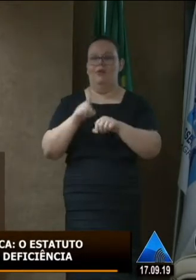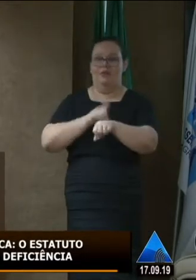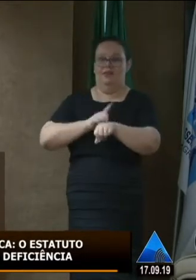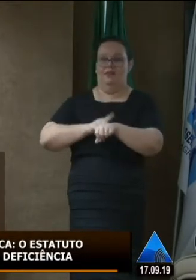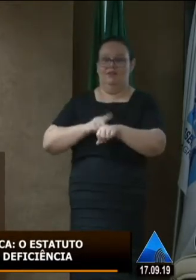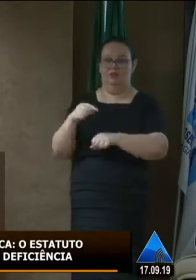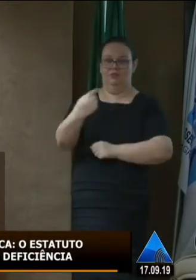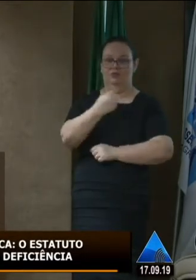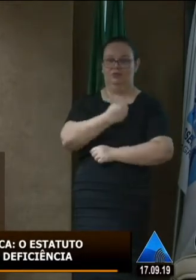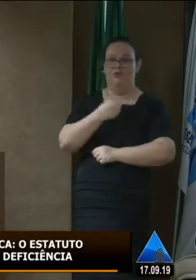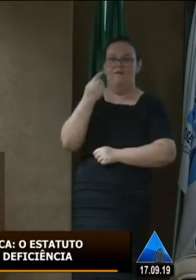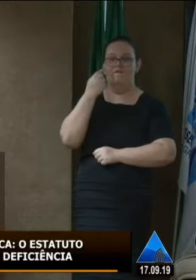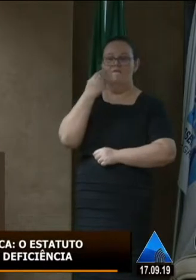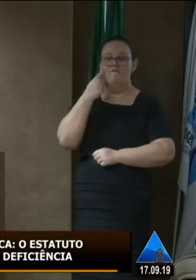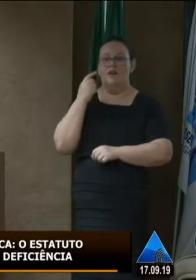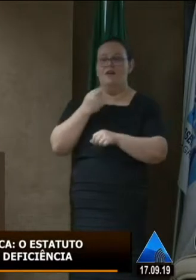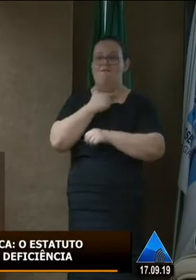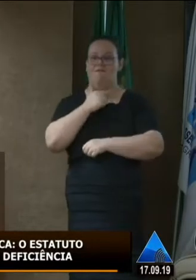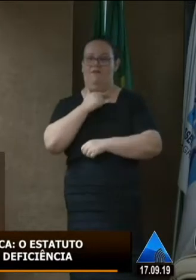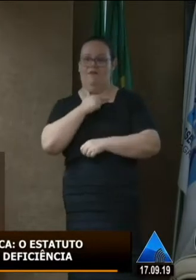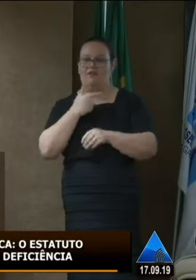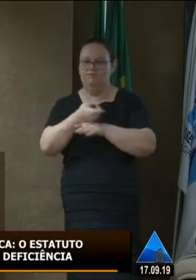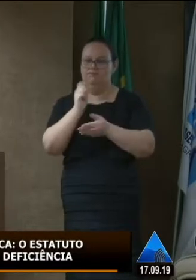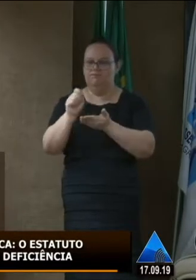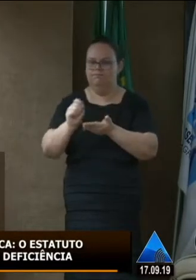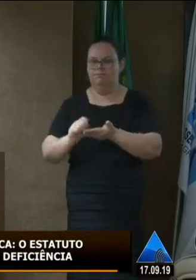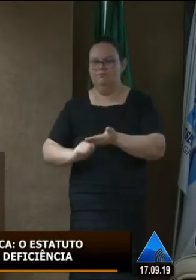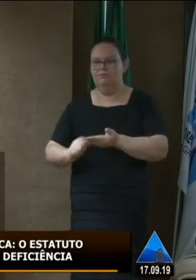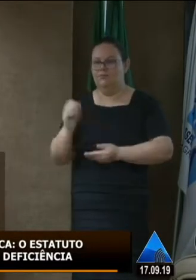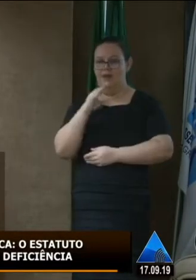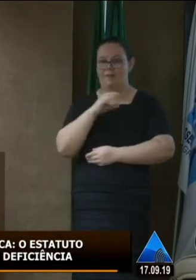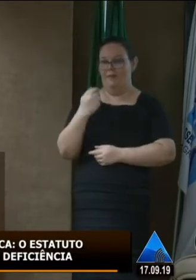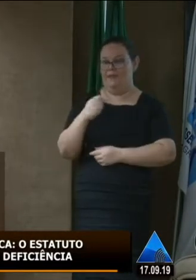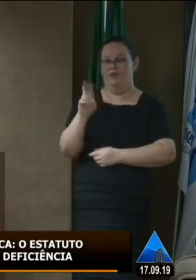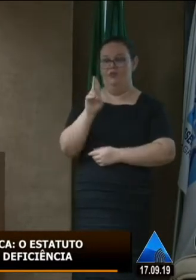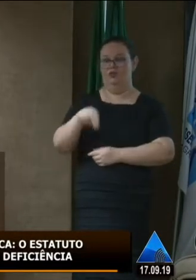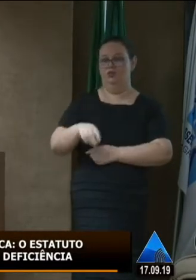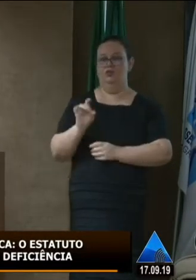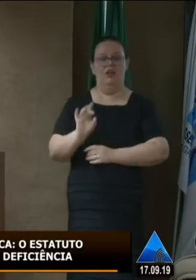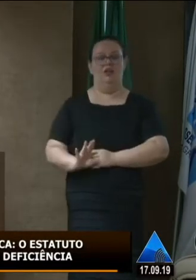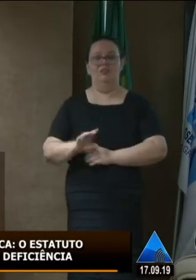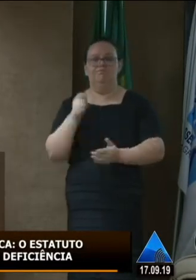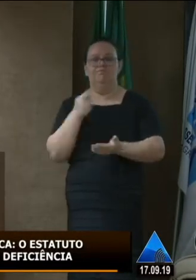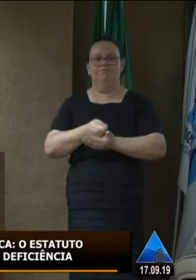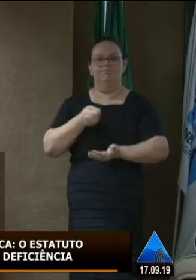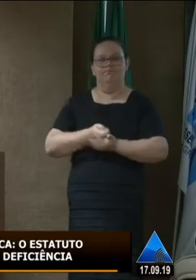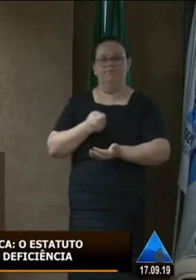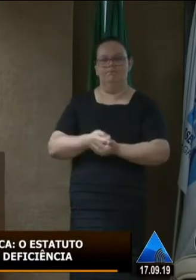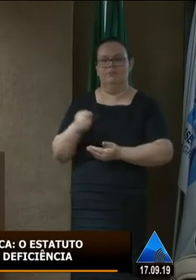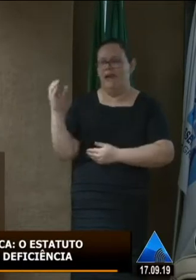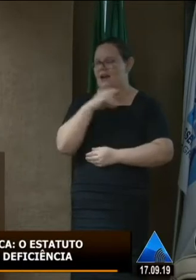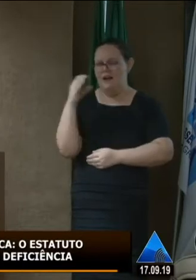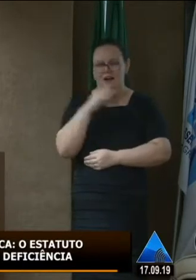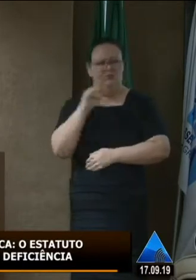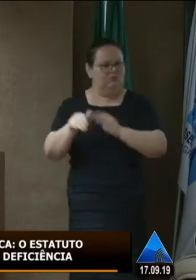que se abre matrículas automaticamente o Estado por si só tem a obrigação já de correr